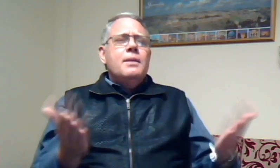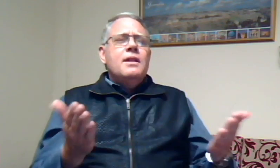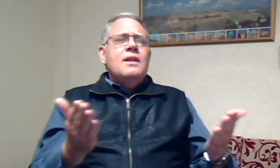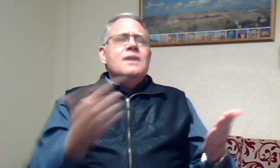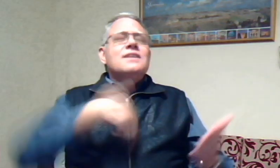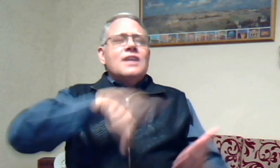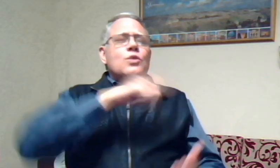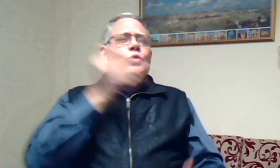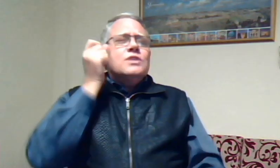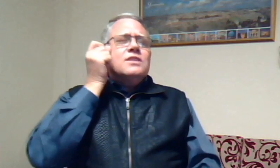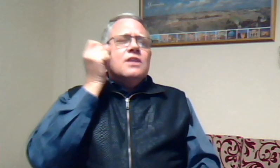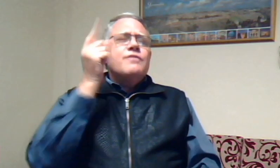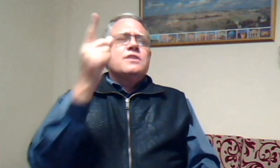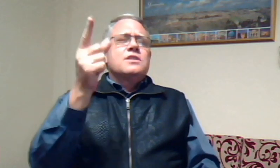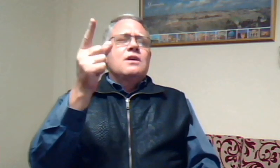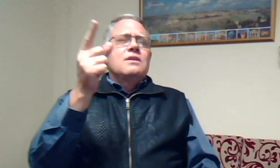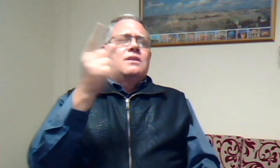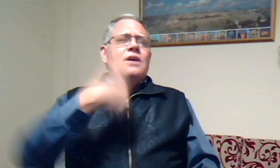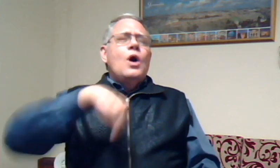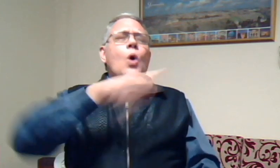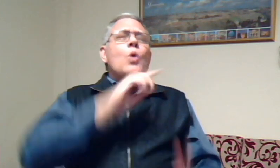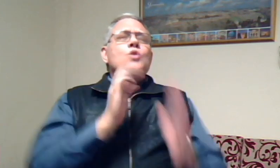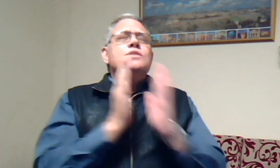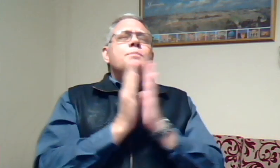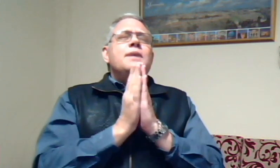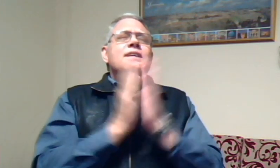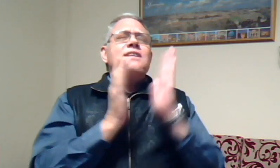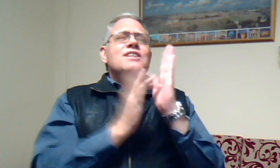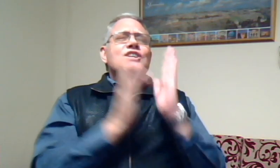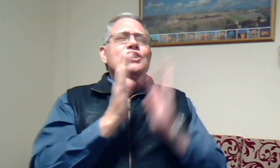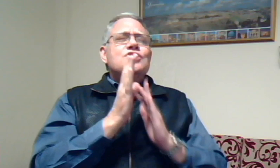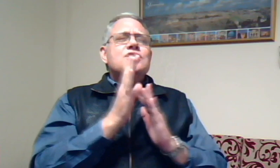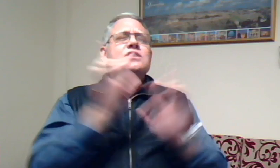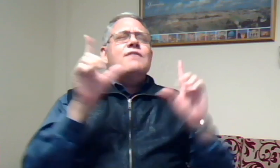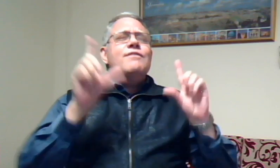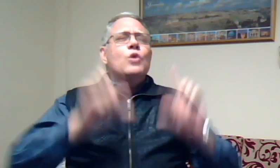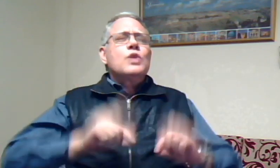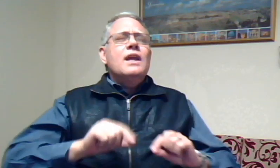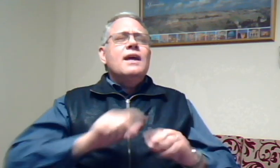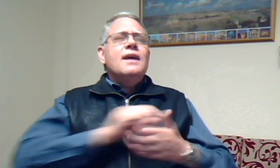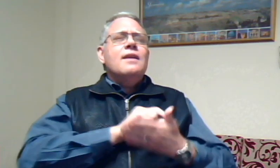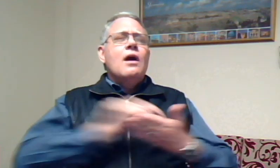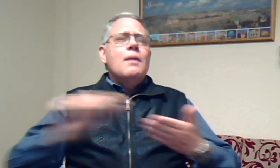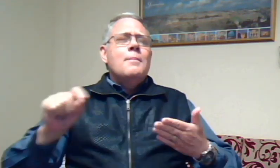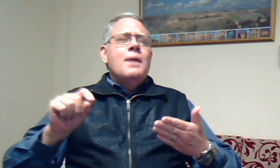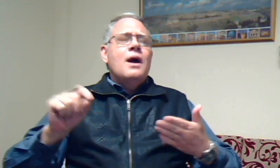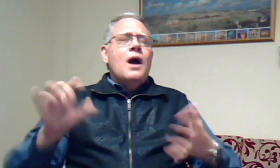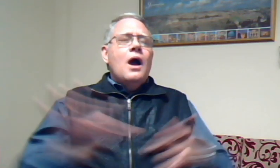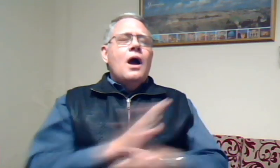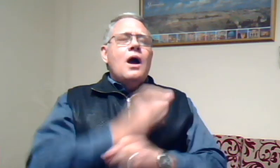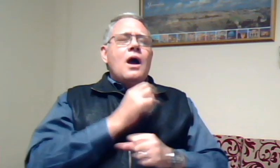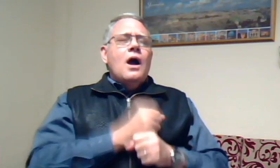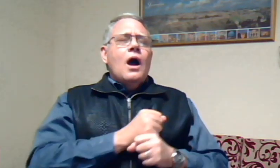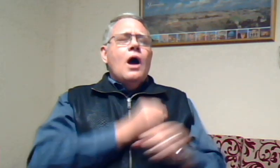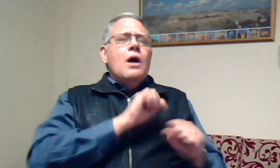dat ons het sal verstaan ons bid het in Jezus een wonderlijke naam Amen